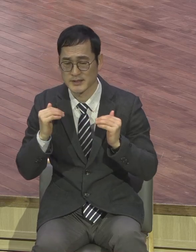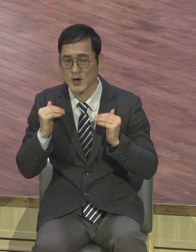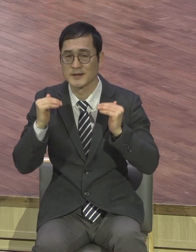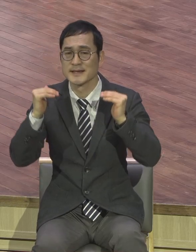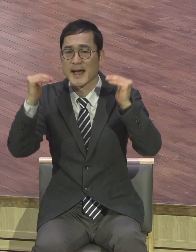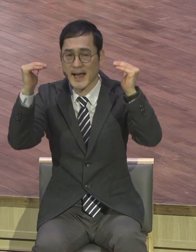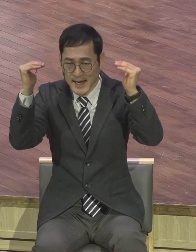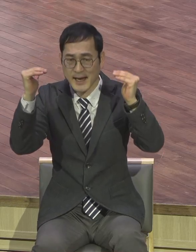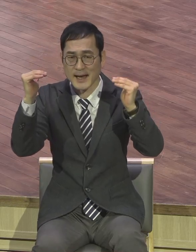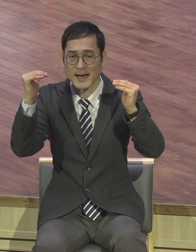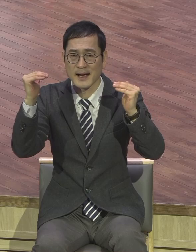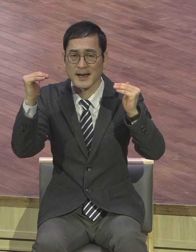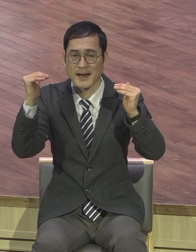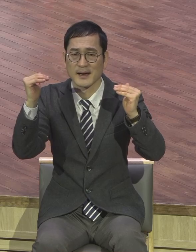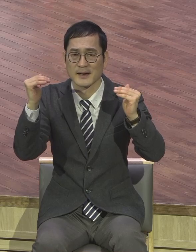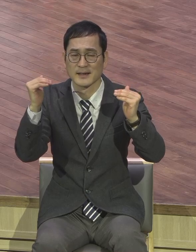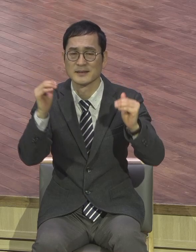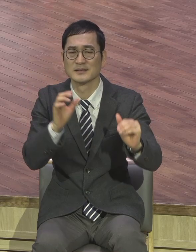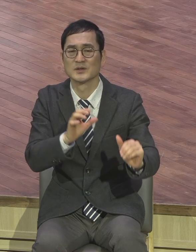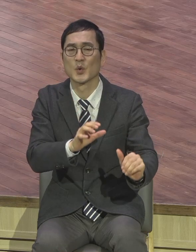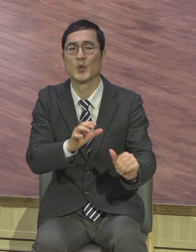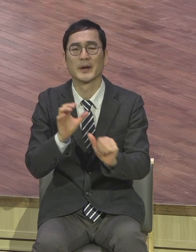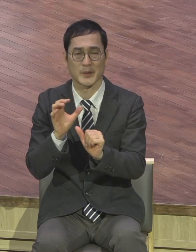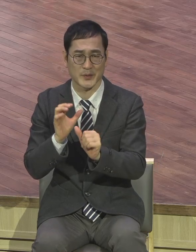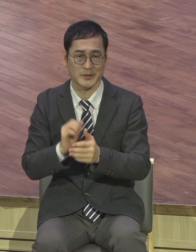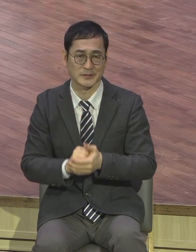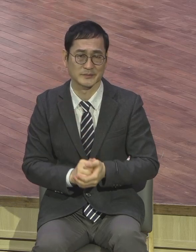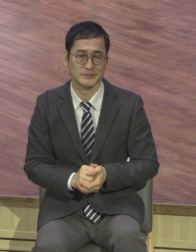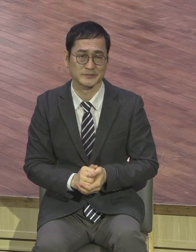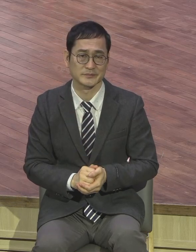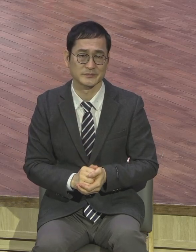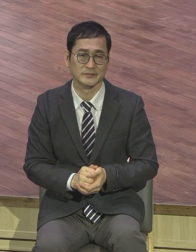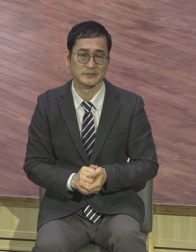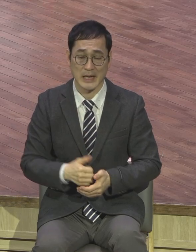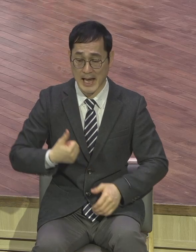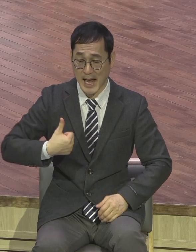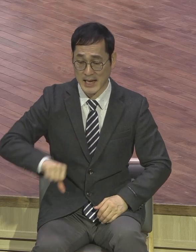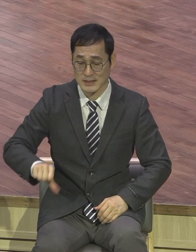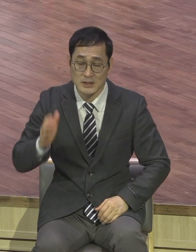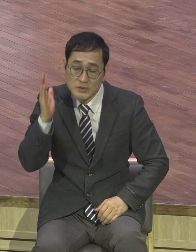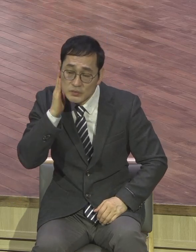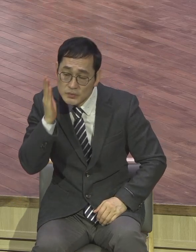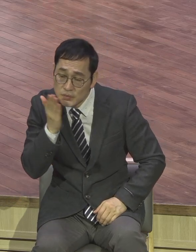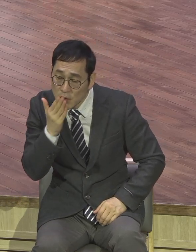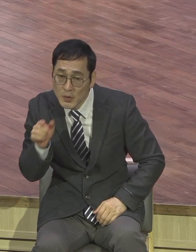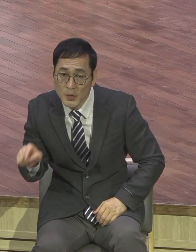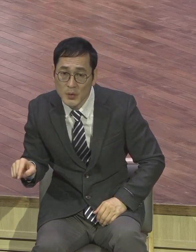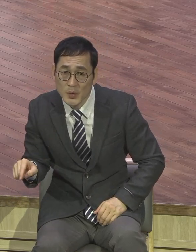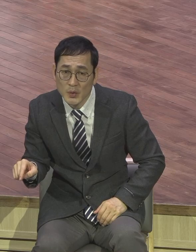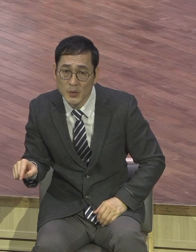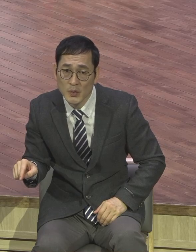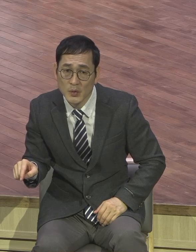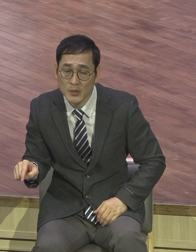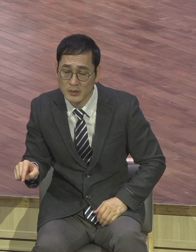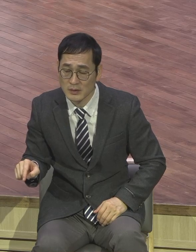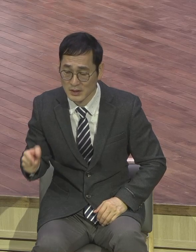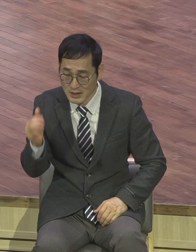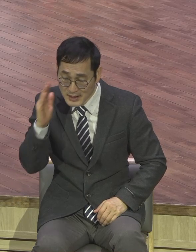성장의 기회로 제게 청각장애라는 우리 아들을 주지 않았으면 저는 잘하지 못했을 거예요. 하나님이 딱 보니까 잘할